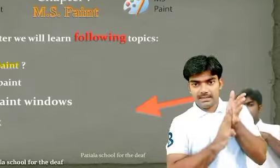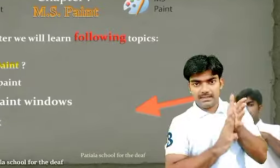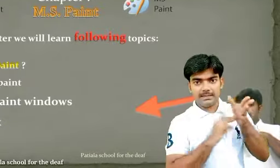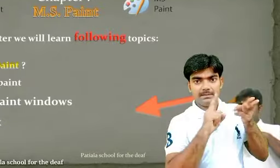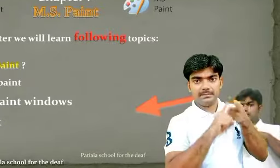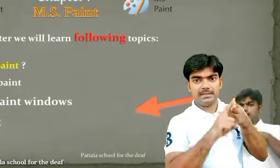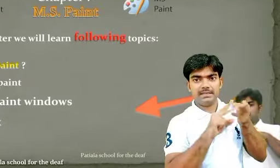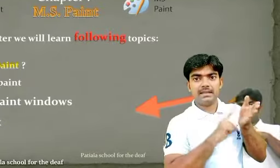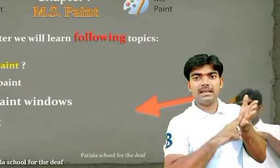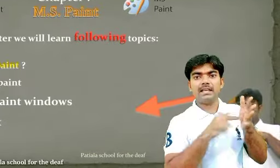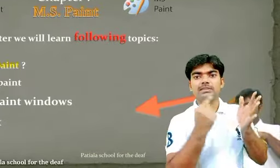Menu bar